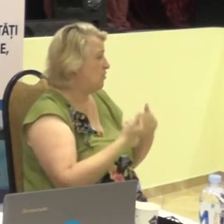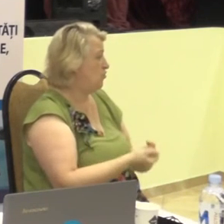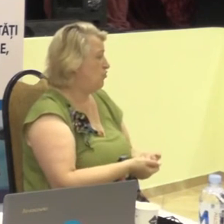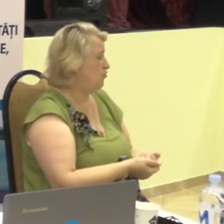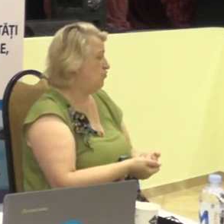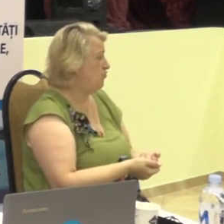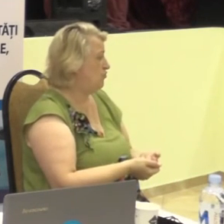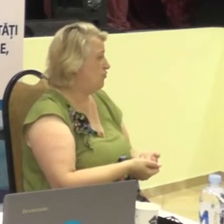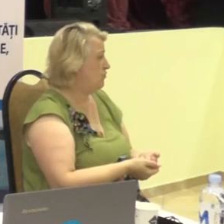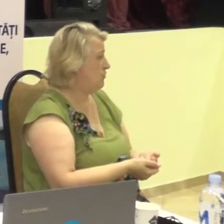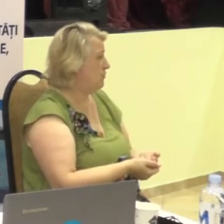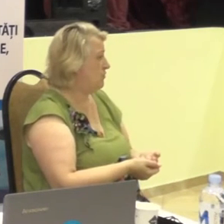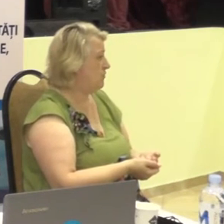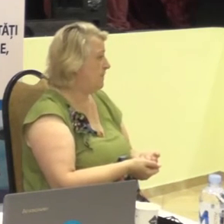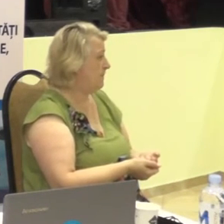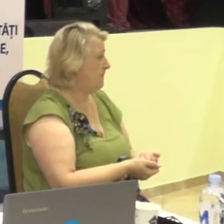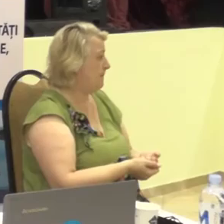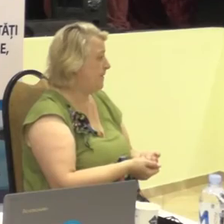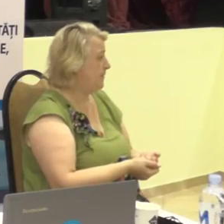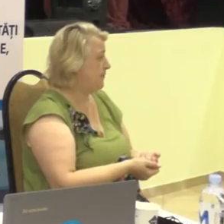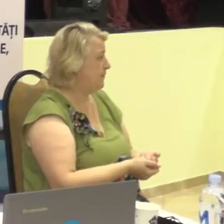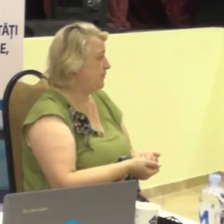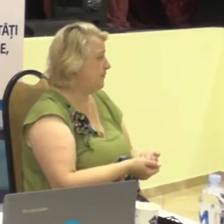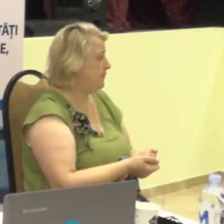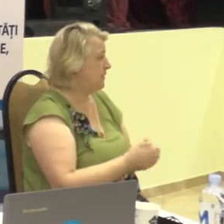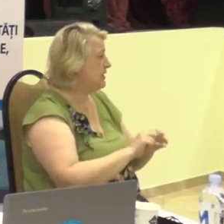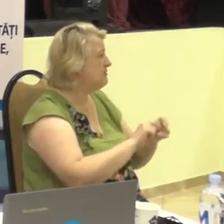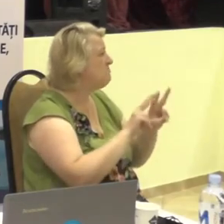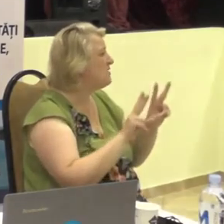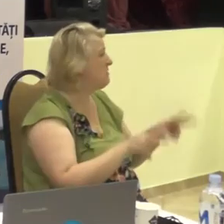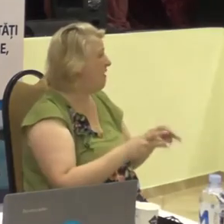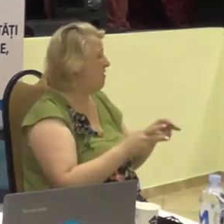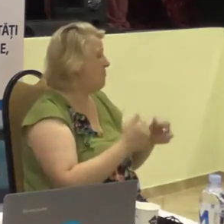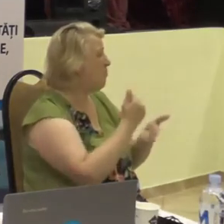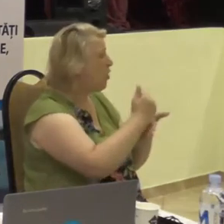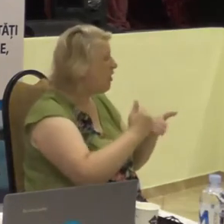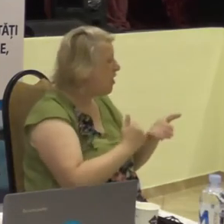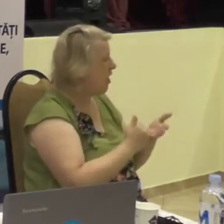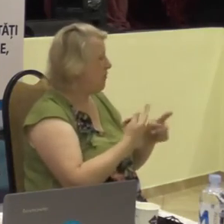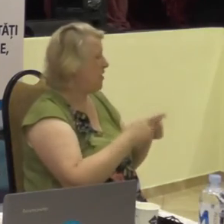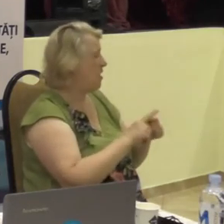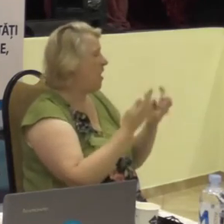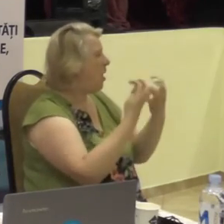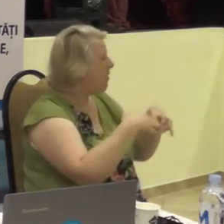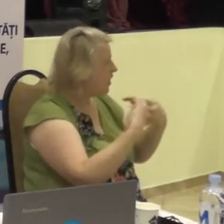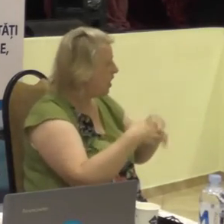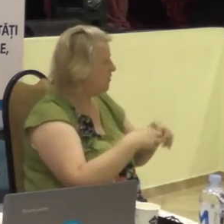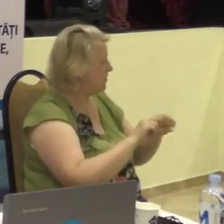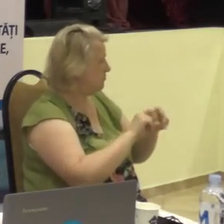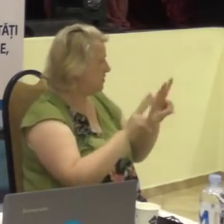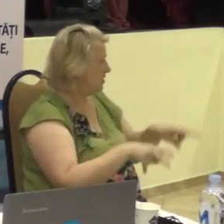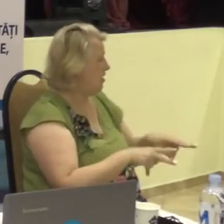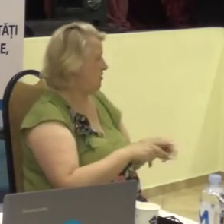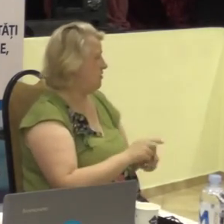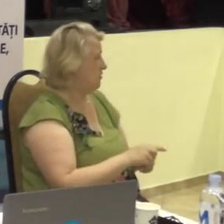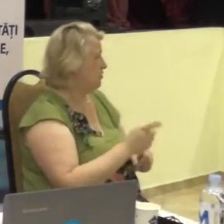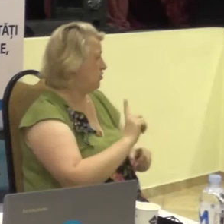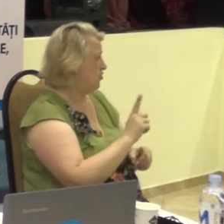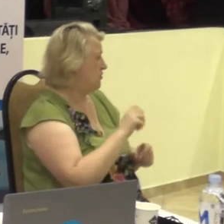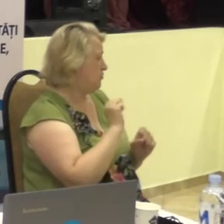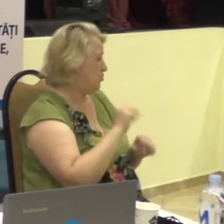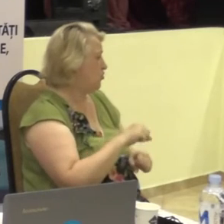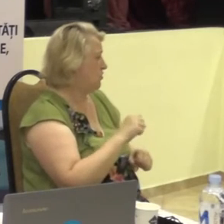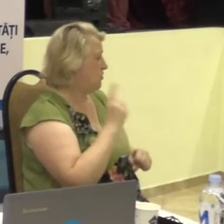mecanisme sau aparat, touch, IT, pentru